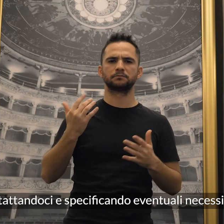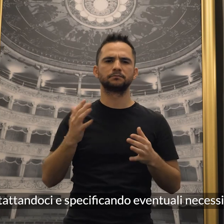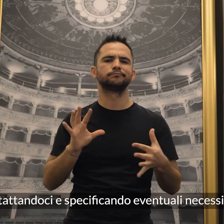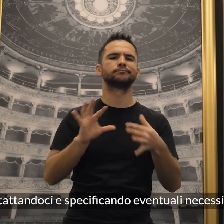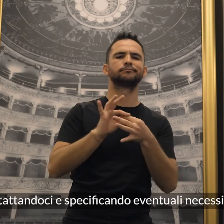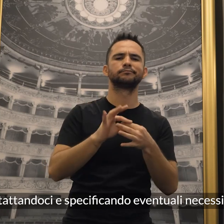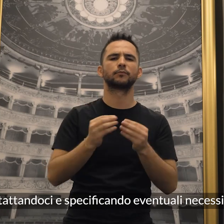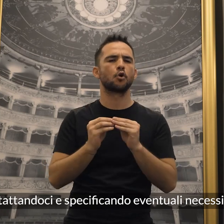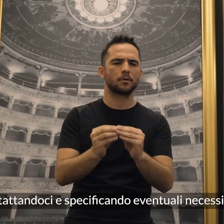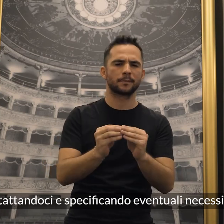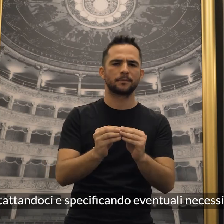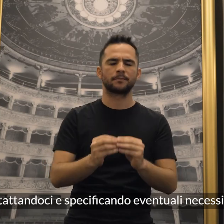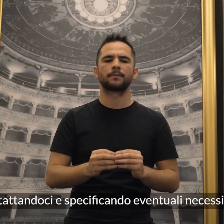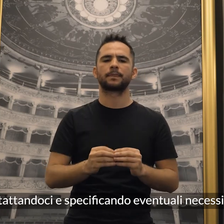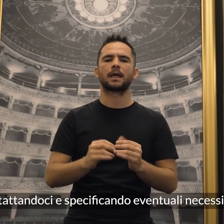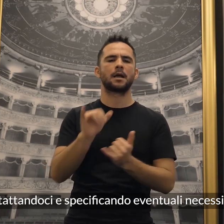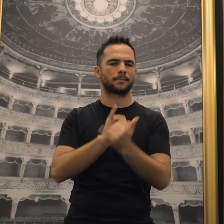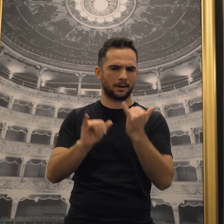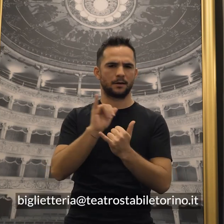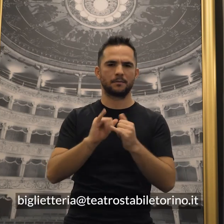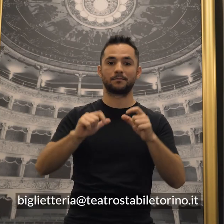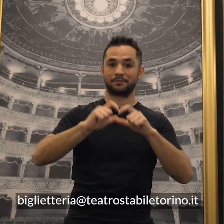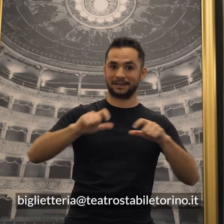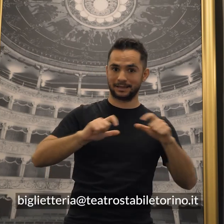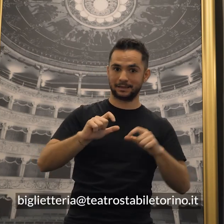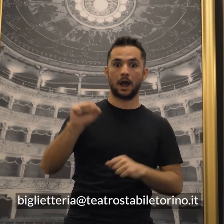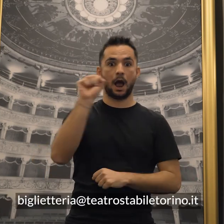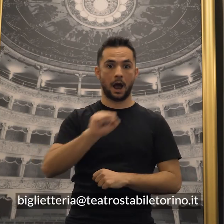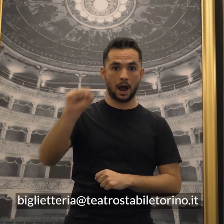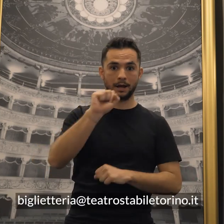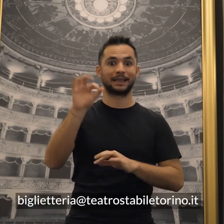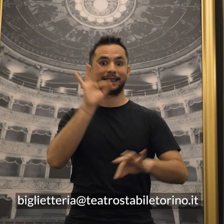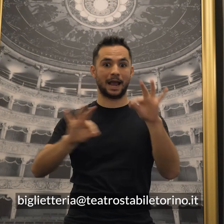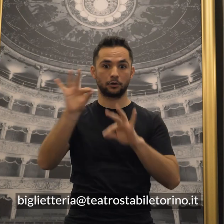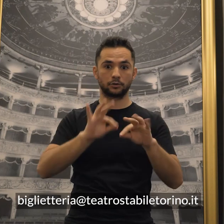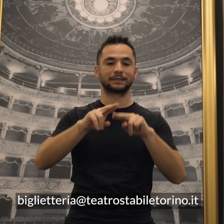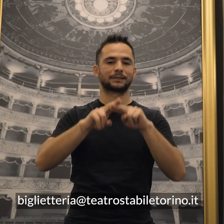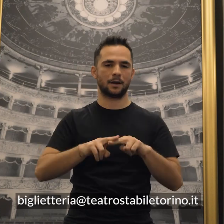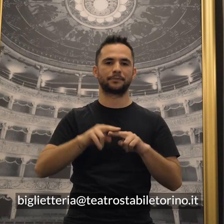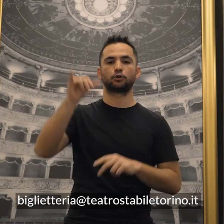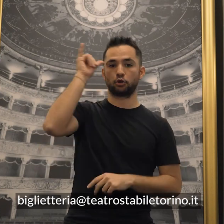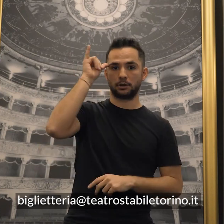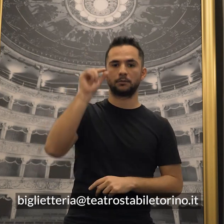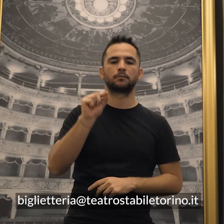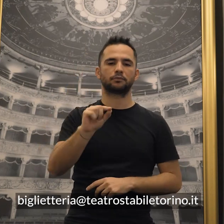specificando eventuali necessità biglietteria-chiocciola-teatro-stabile-torino.it